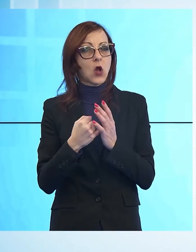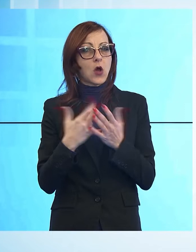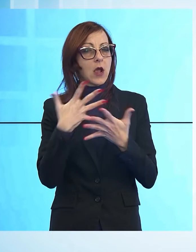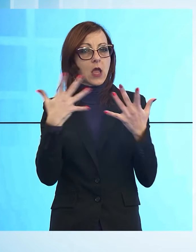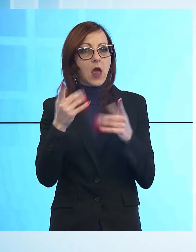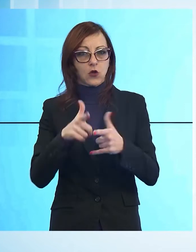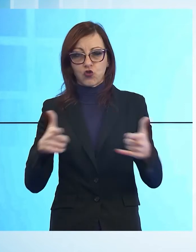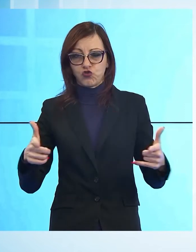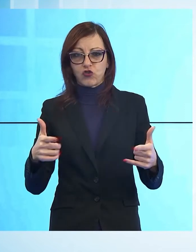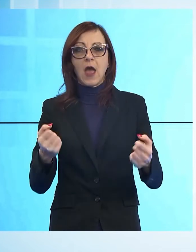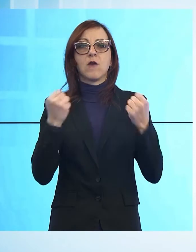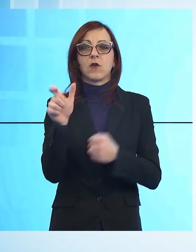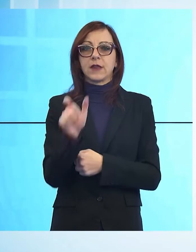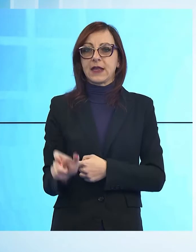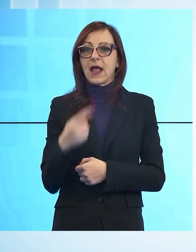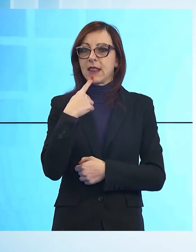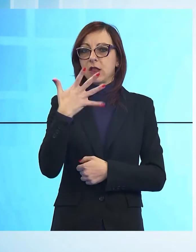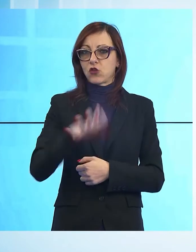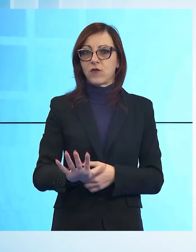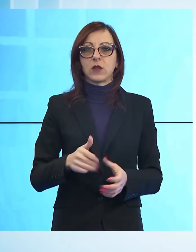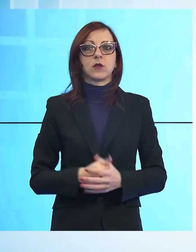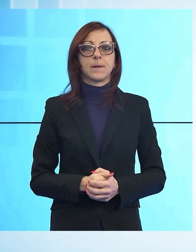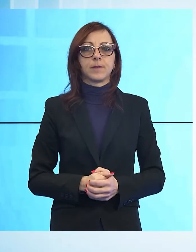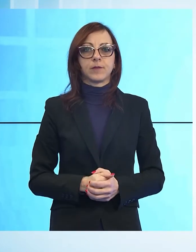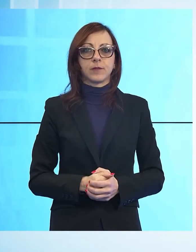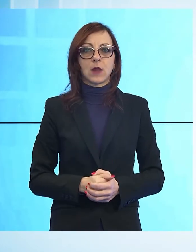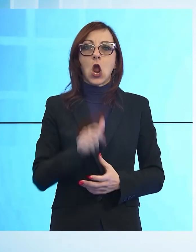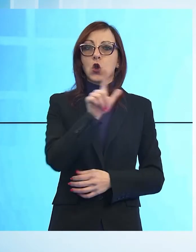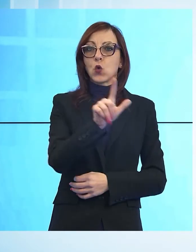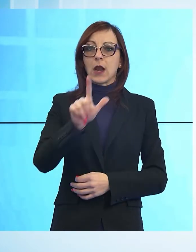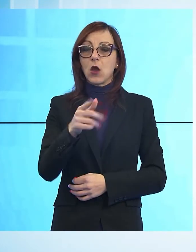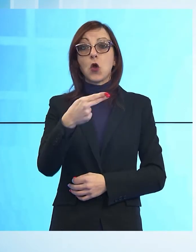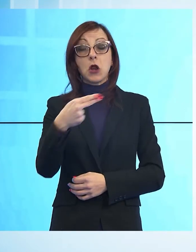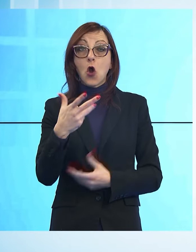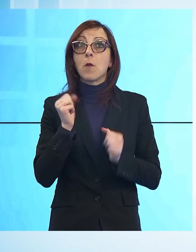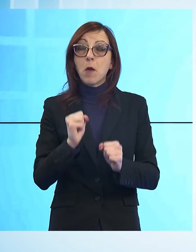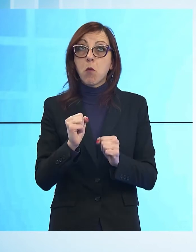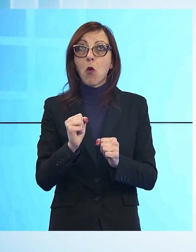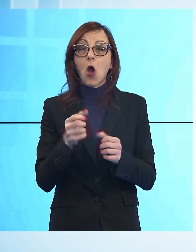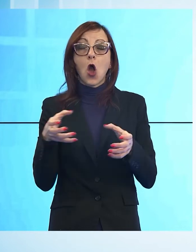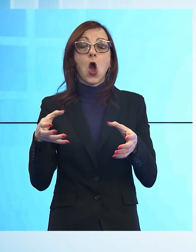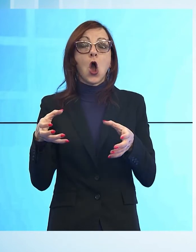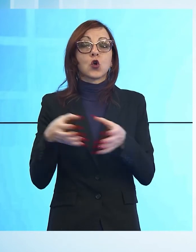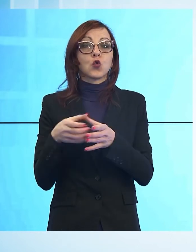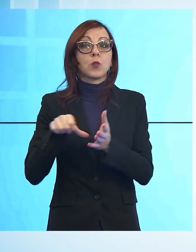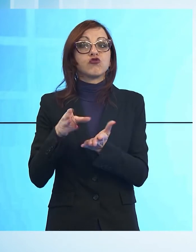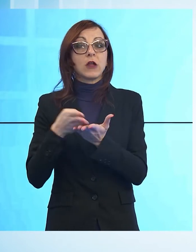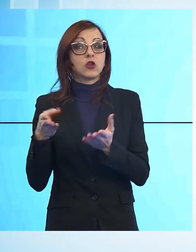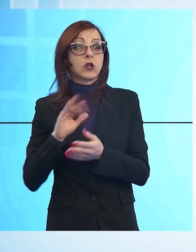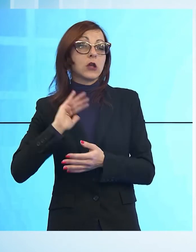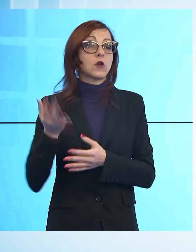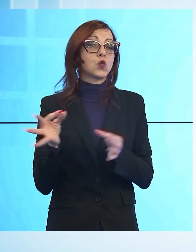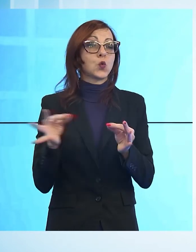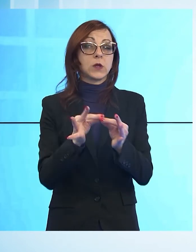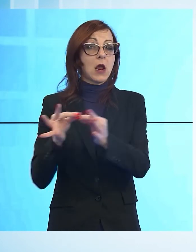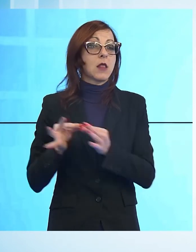Forza Italia. Sentiamo. Quello di Luca Leone ha un nome che potrebbe aggregare il centrodestra ma in realtà l'unità delle forze